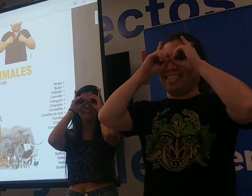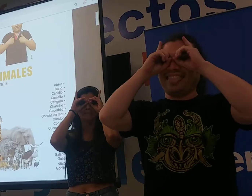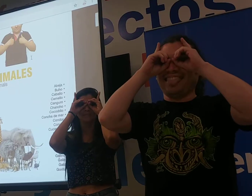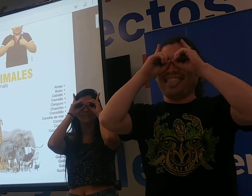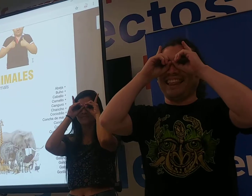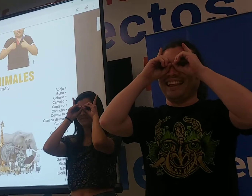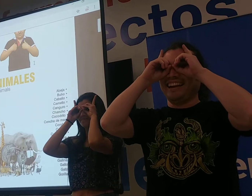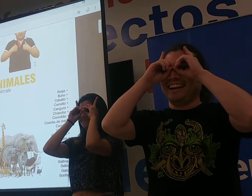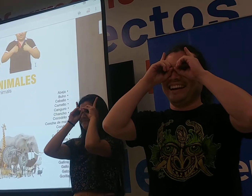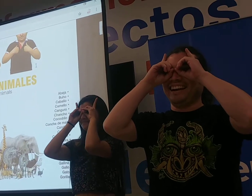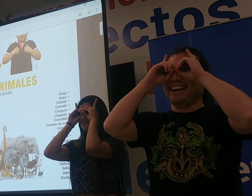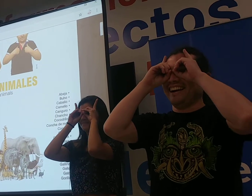burro